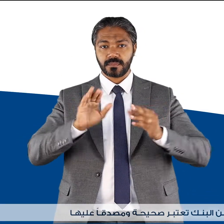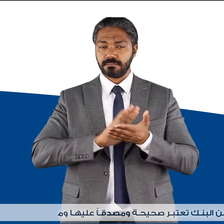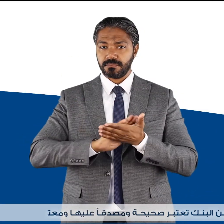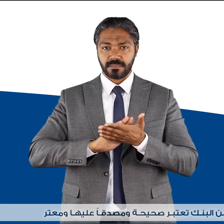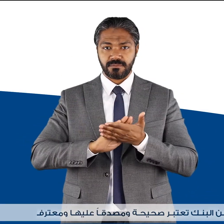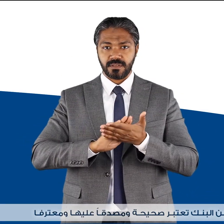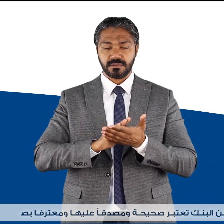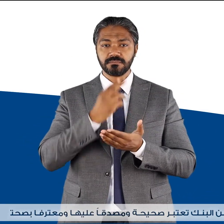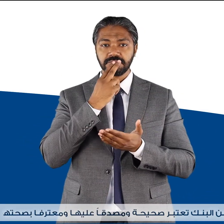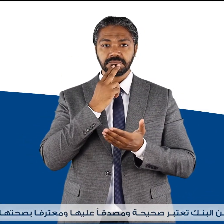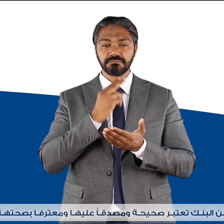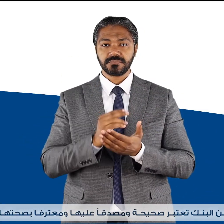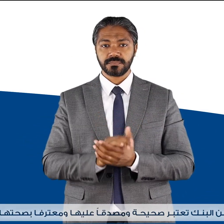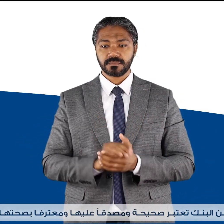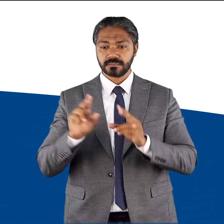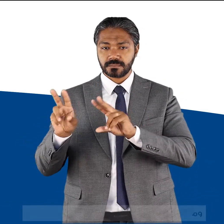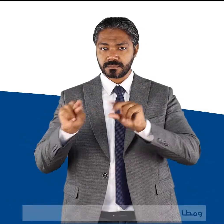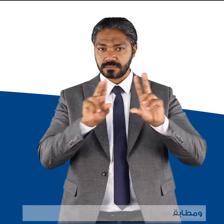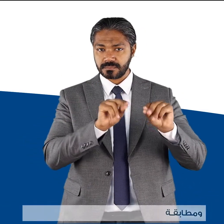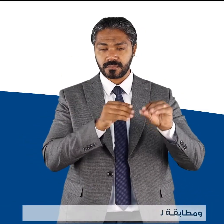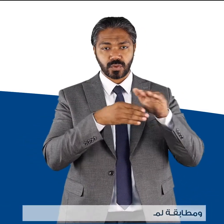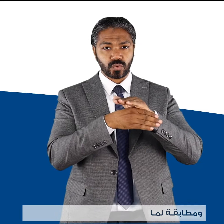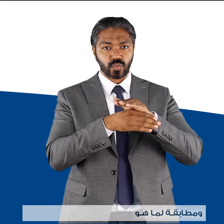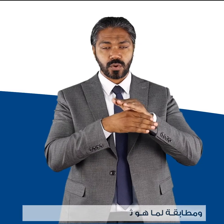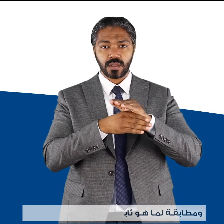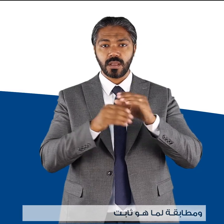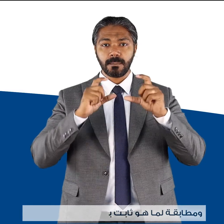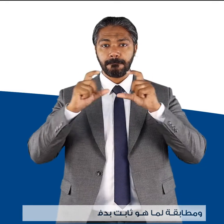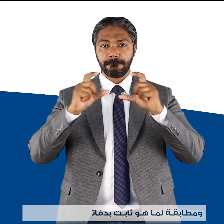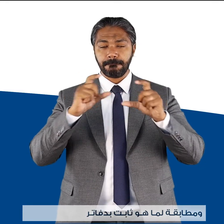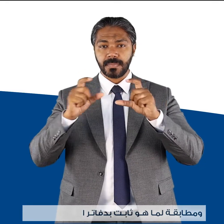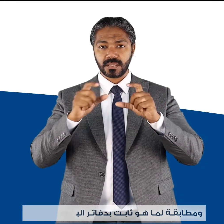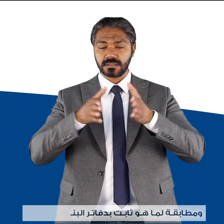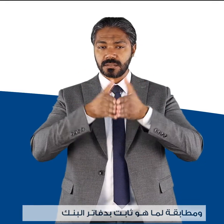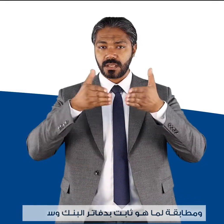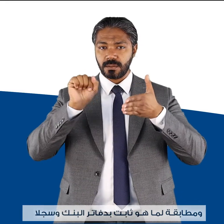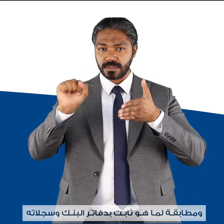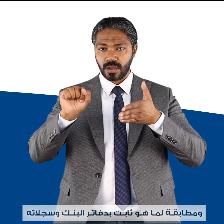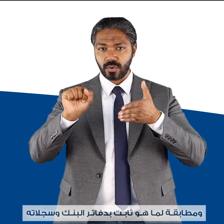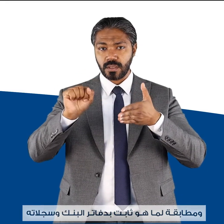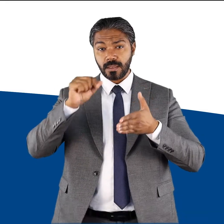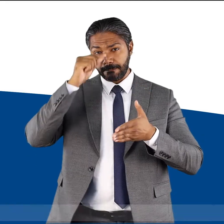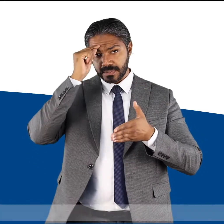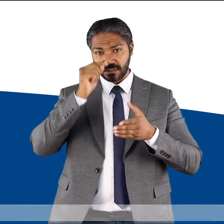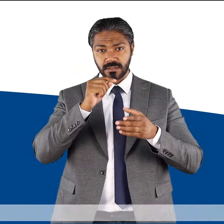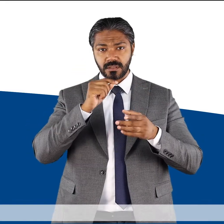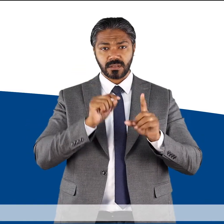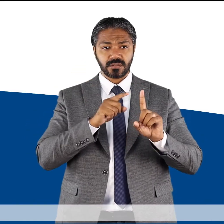ومعترفا بصحتها ومطابقة لما هو ثابت بدفاتر البنك وسجلاته إذا لم يعترض